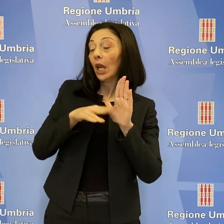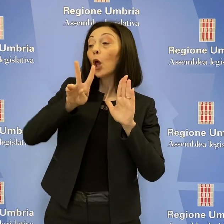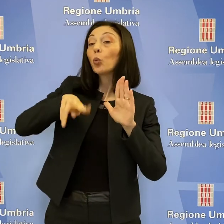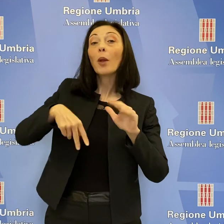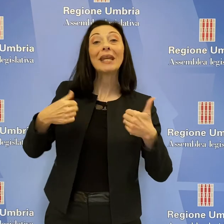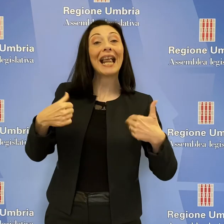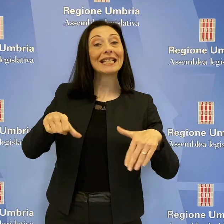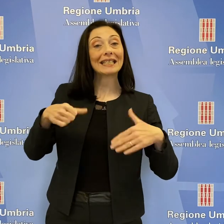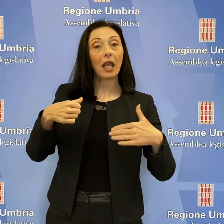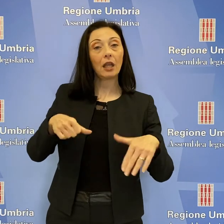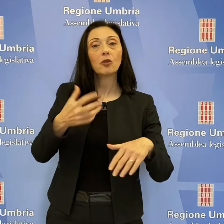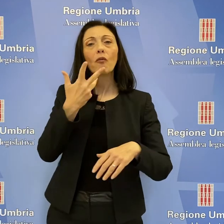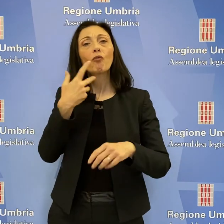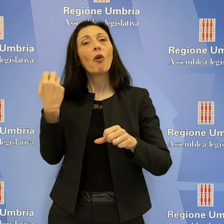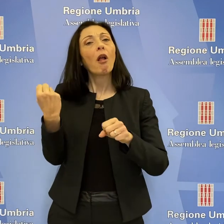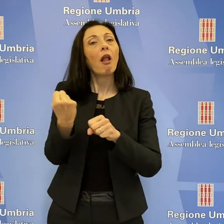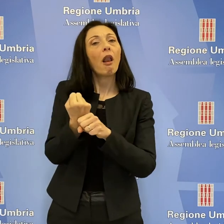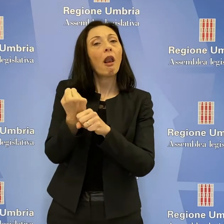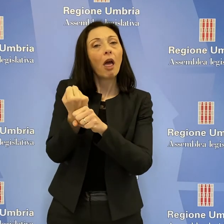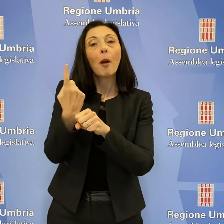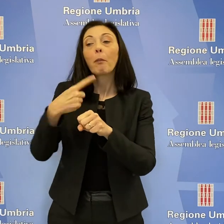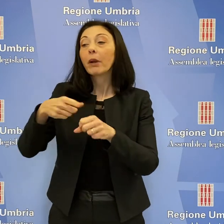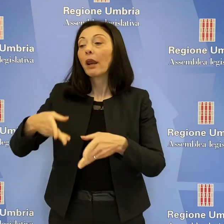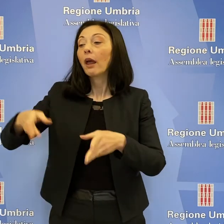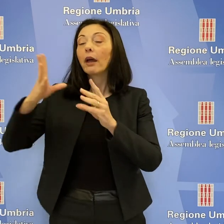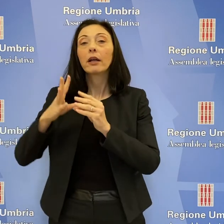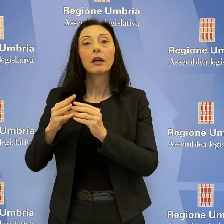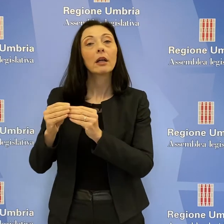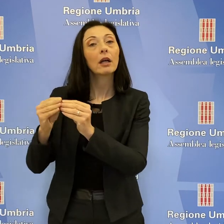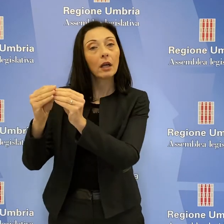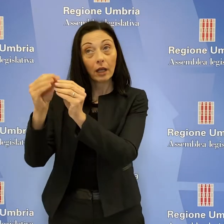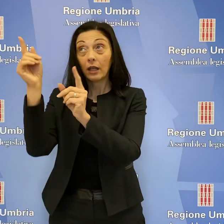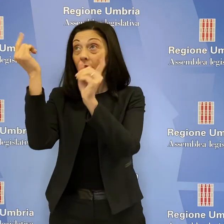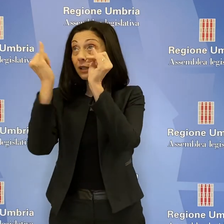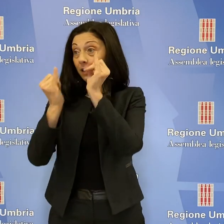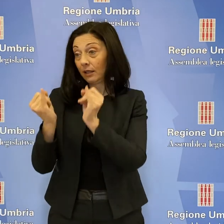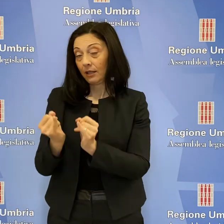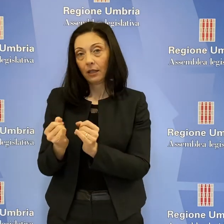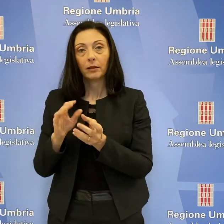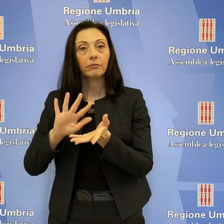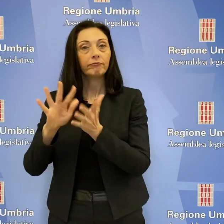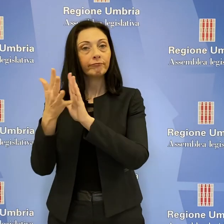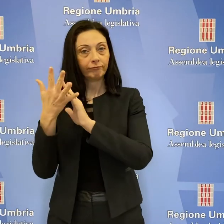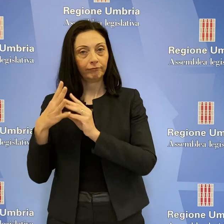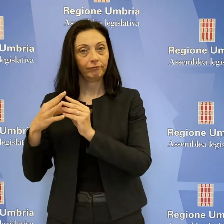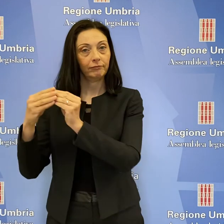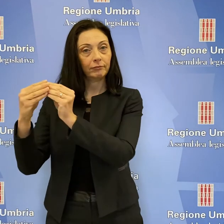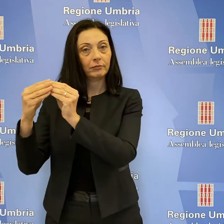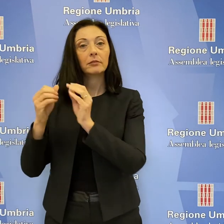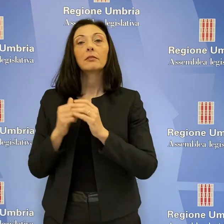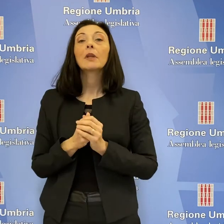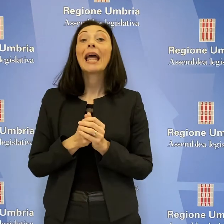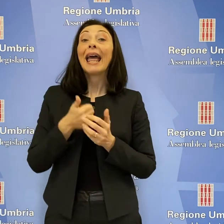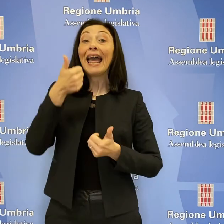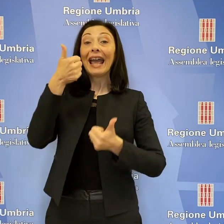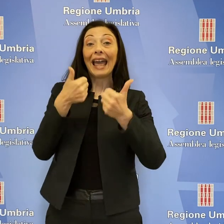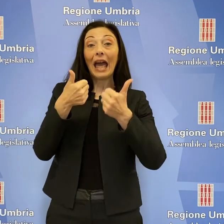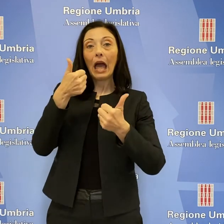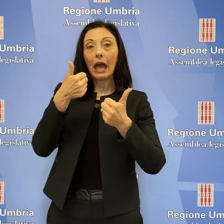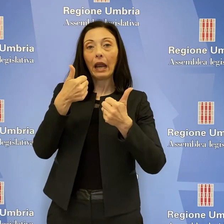lavorando, ha detto, anche per far partire i lavori per l'edificio danneggiato dal sisma. Per dare il via alla gara per l'ex convento, la direzione